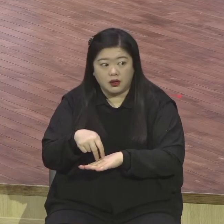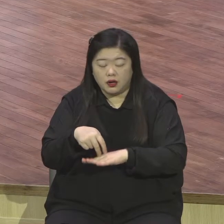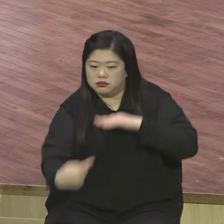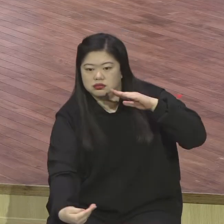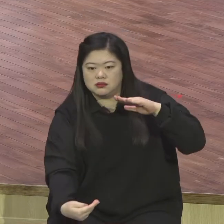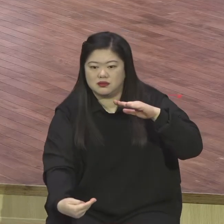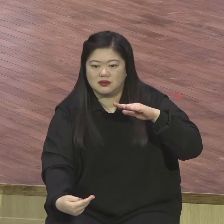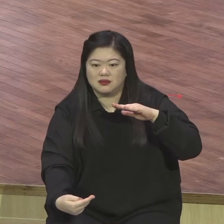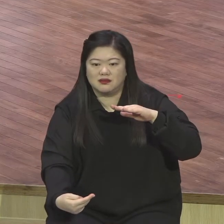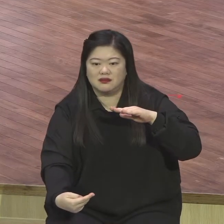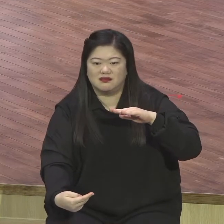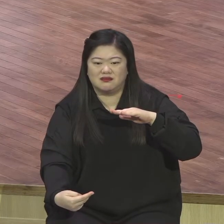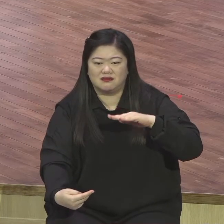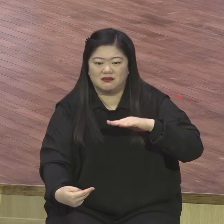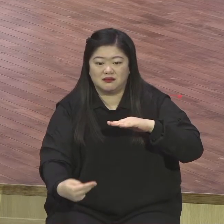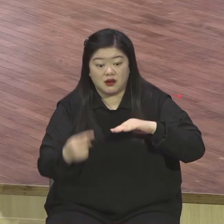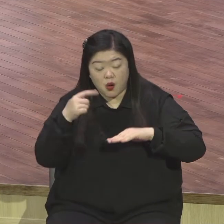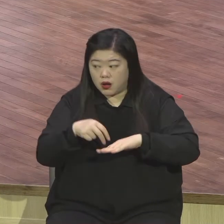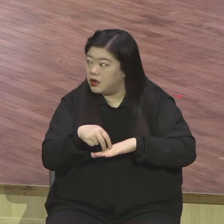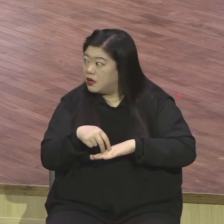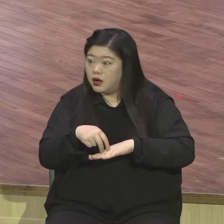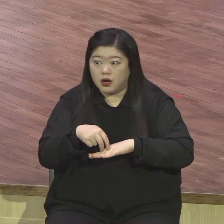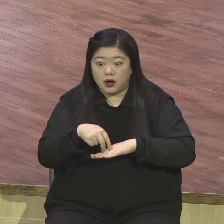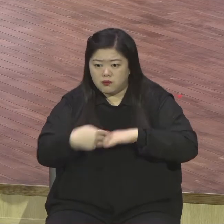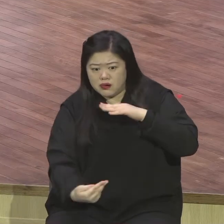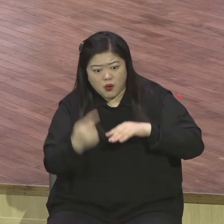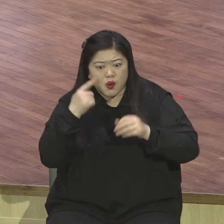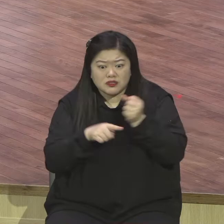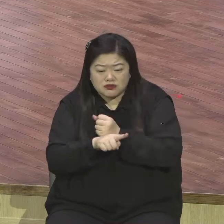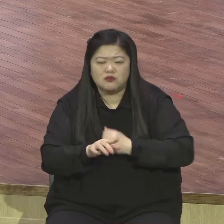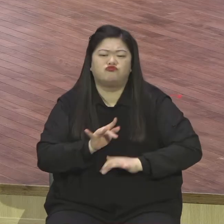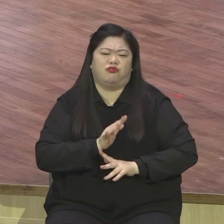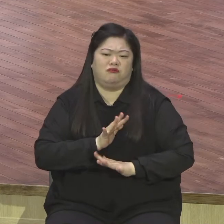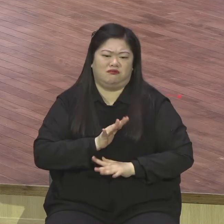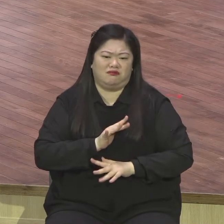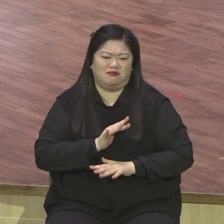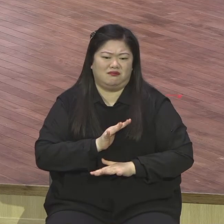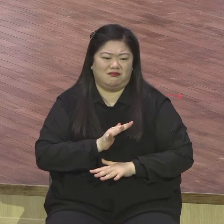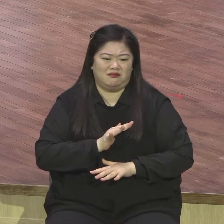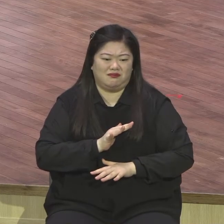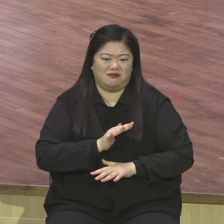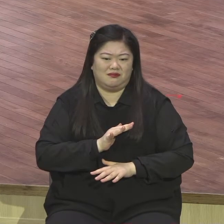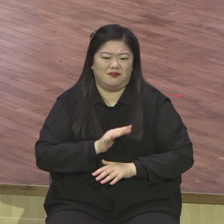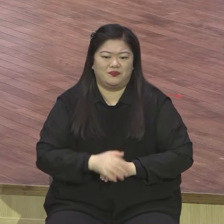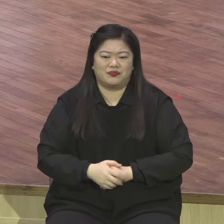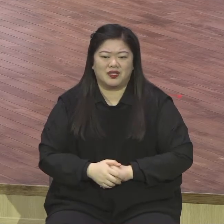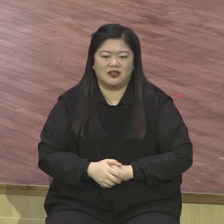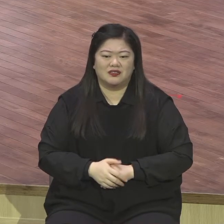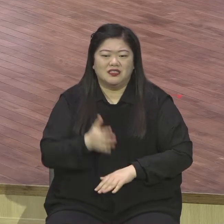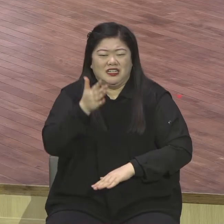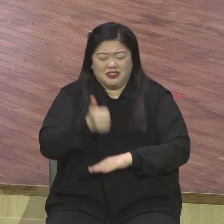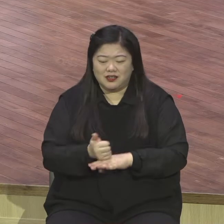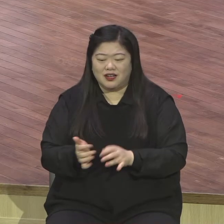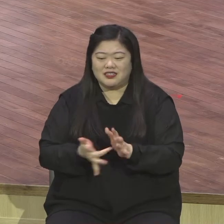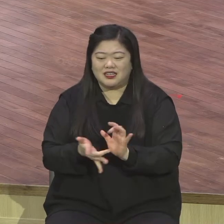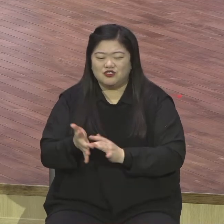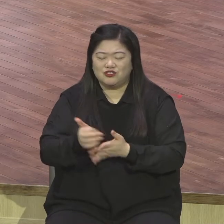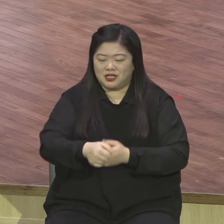두려움 때문에 이런 베드로를 보시고 예수님께서 적시 손을 내밀어서 그렇게